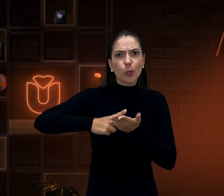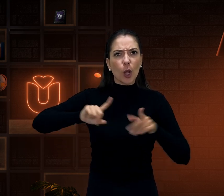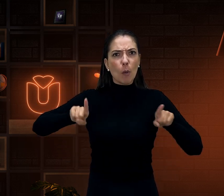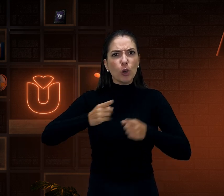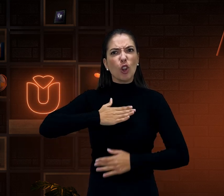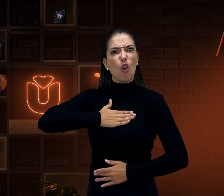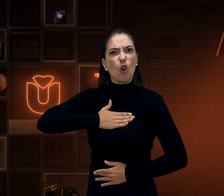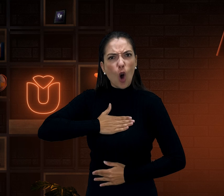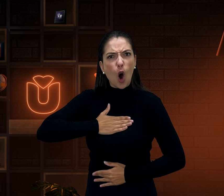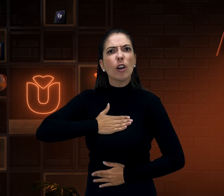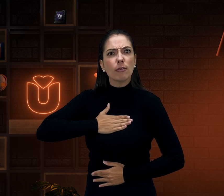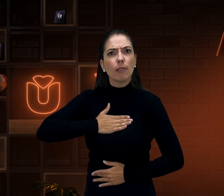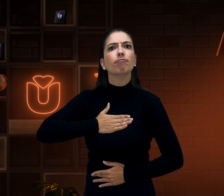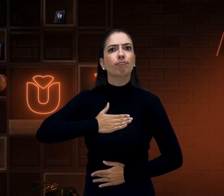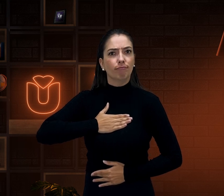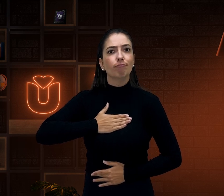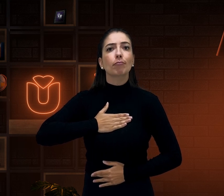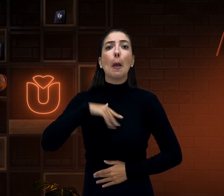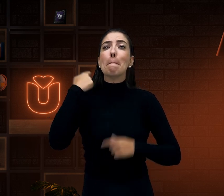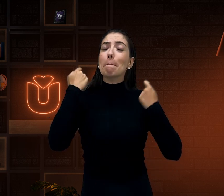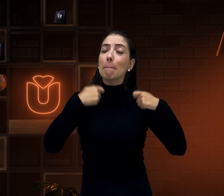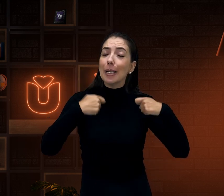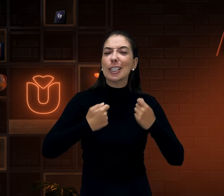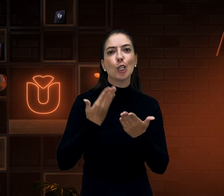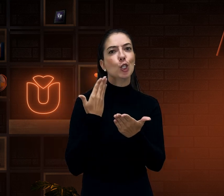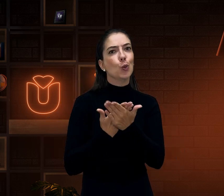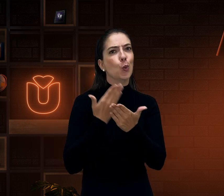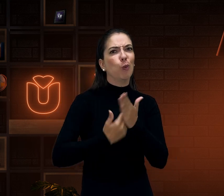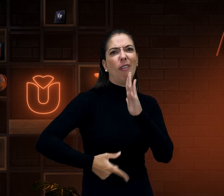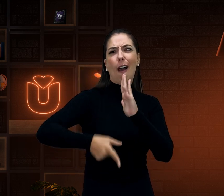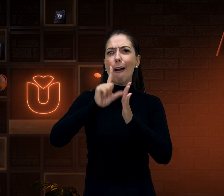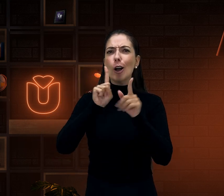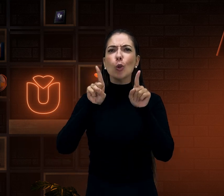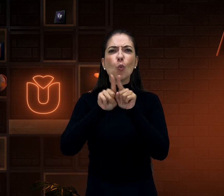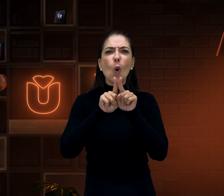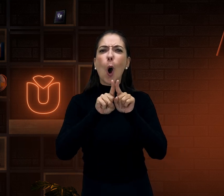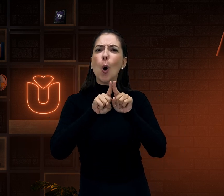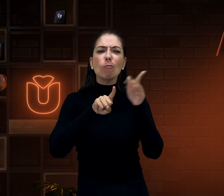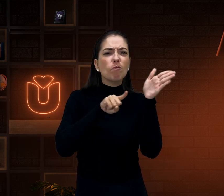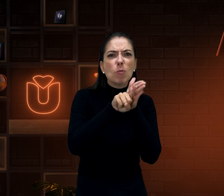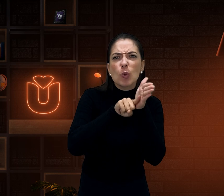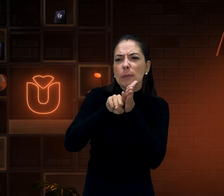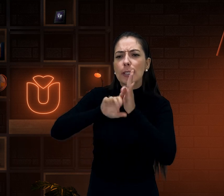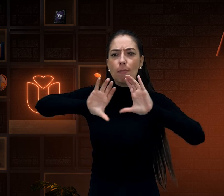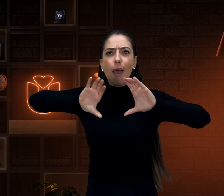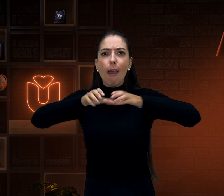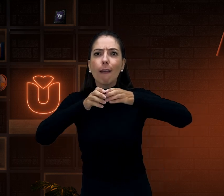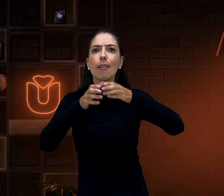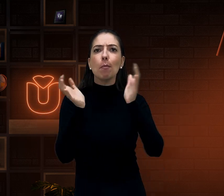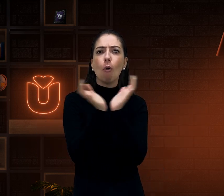gosta de tradução precisa perceber que antes tem uma pesquisa,